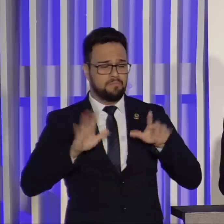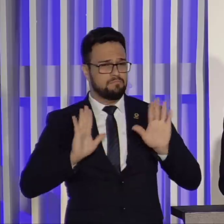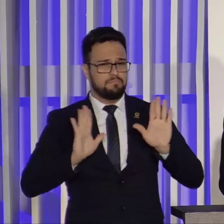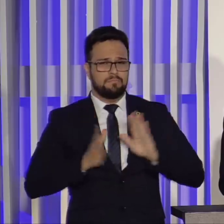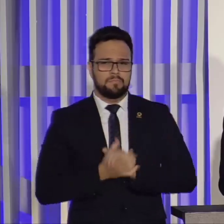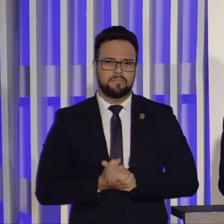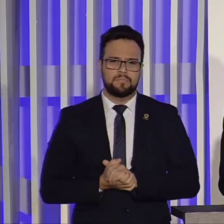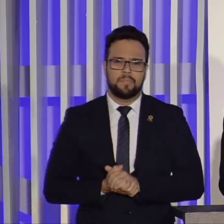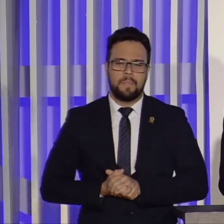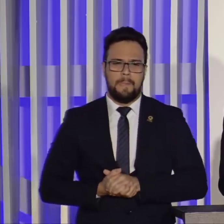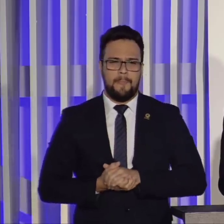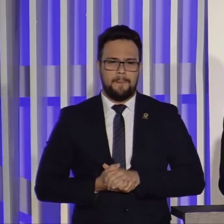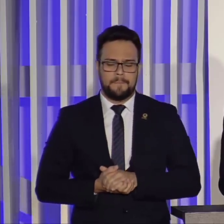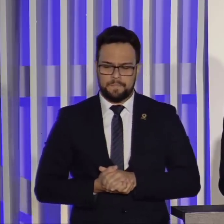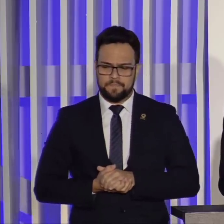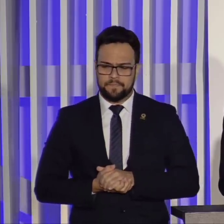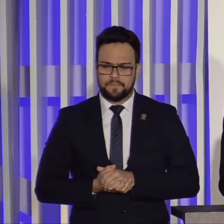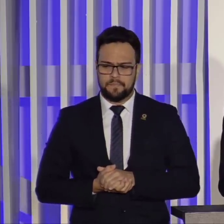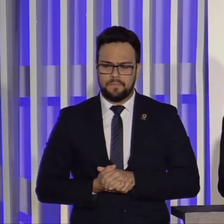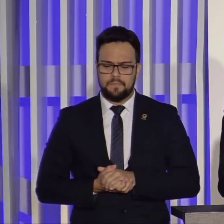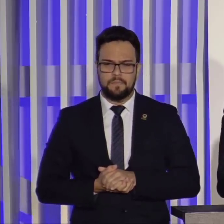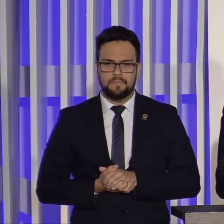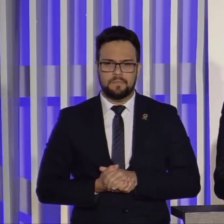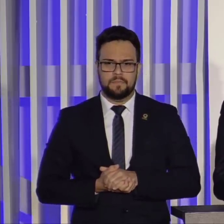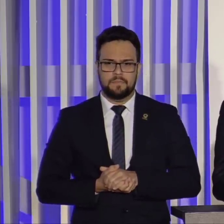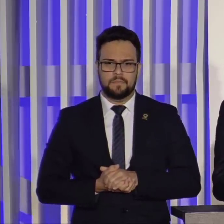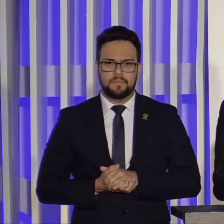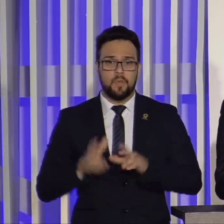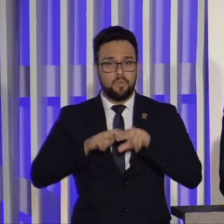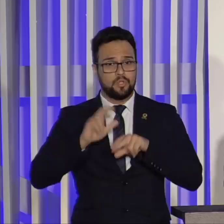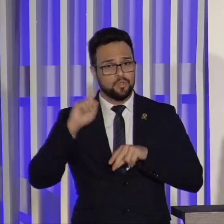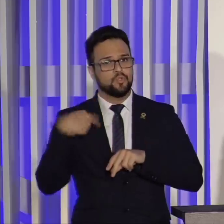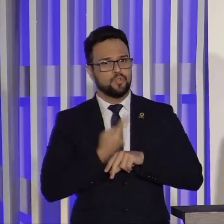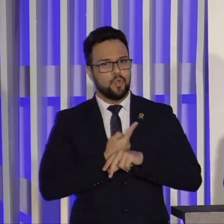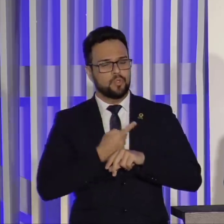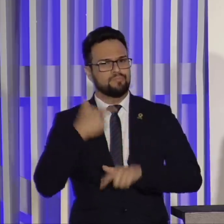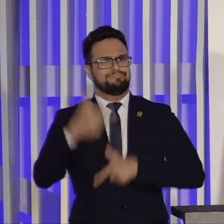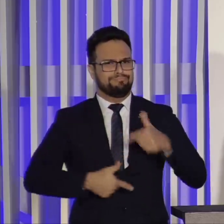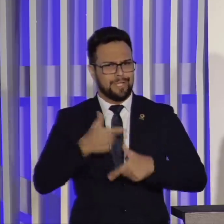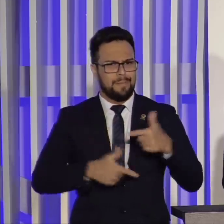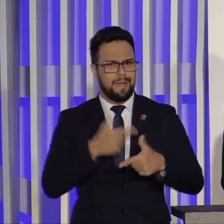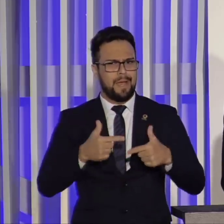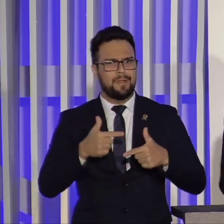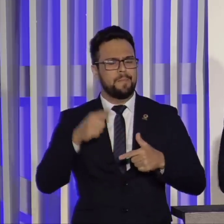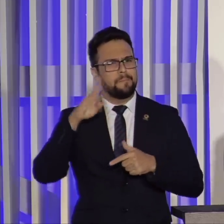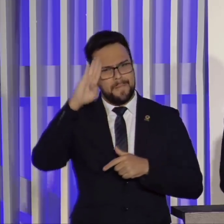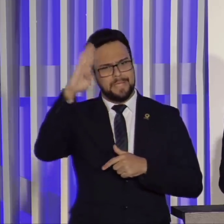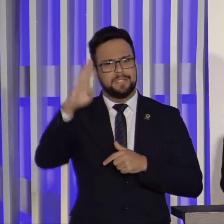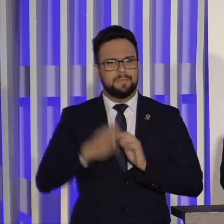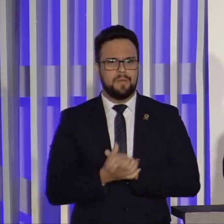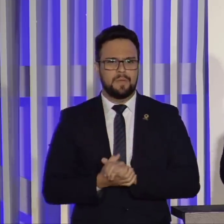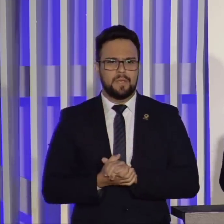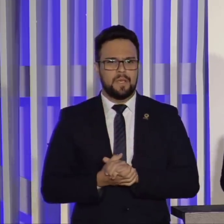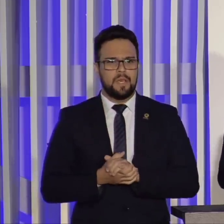o maior trabalho nosso. Há poucos meses eu falei do poder de uma